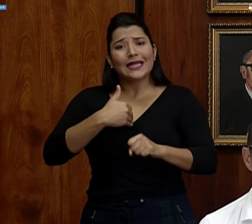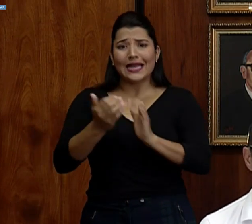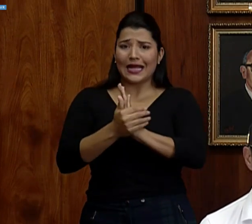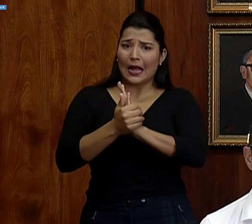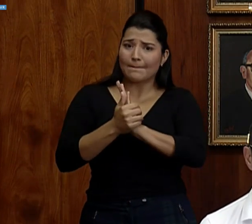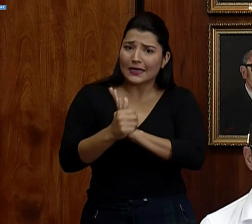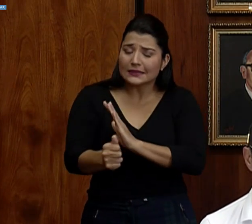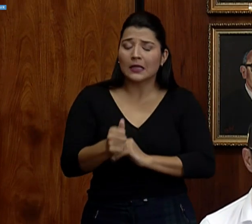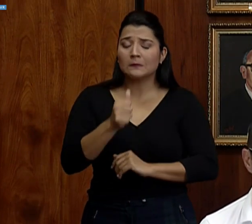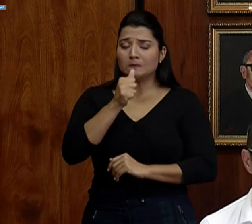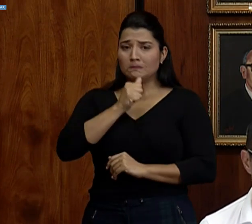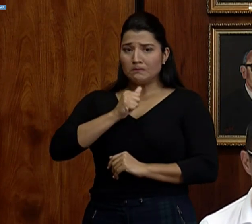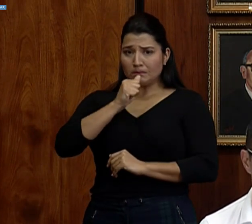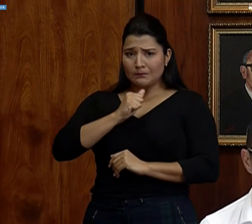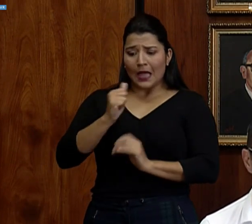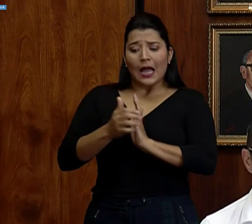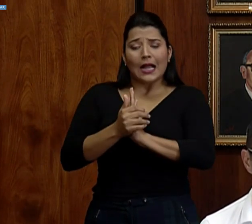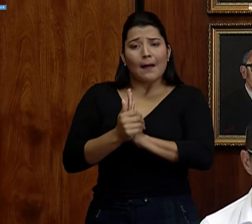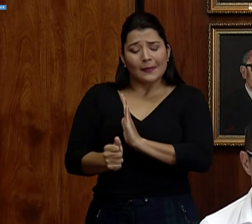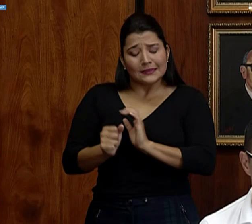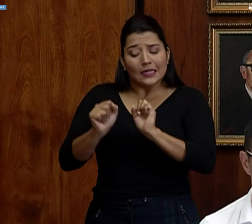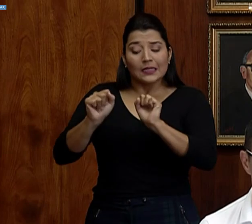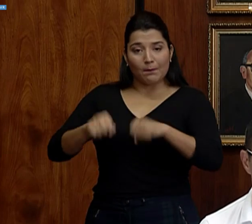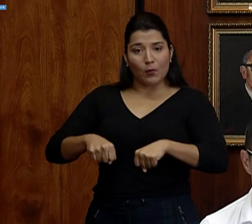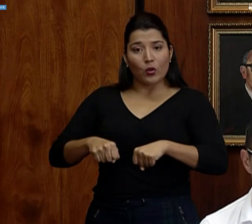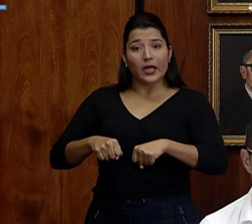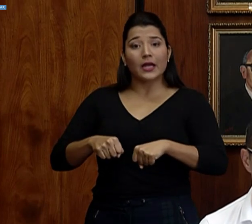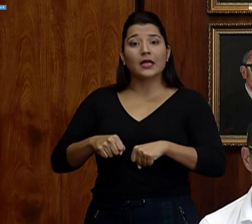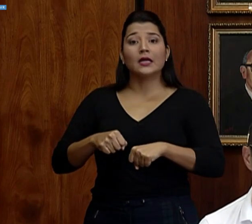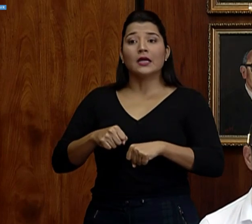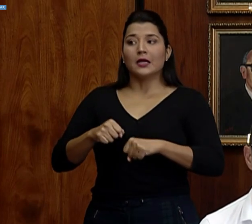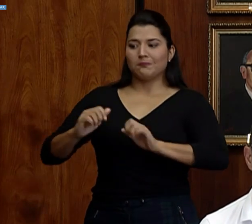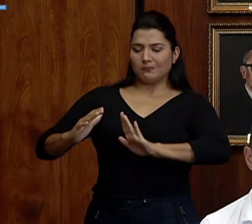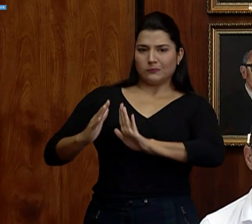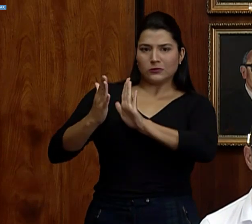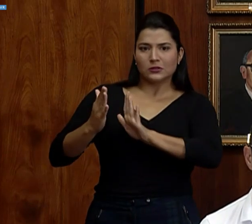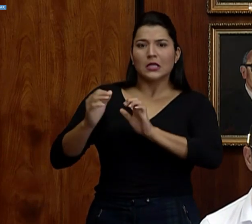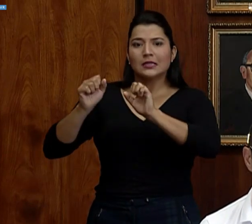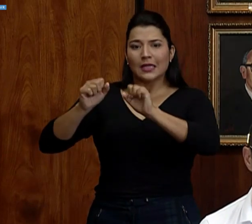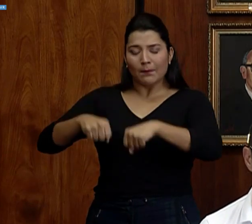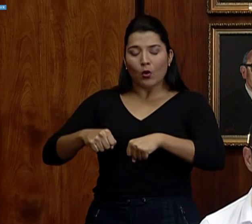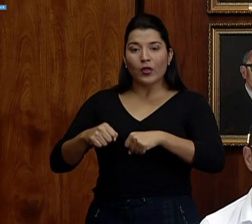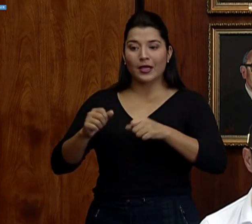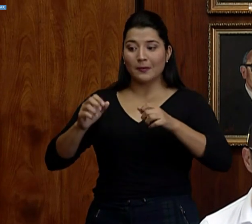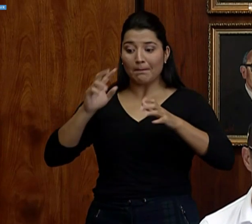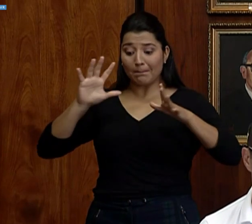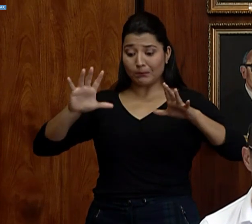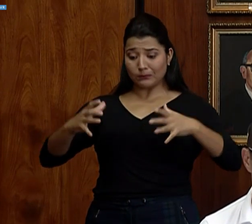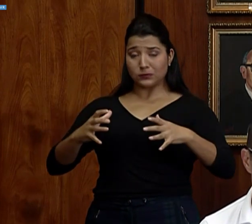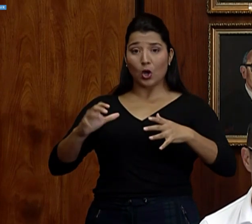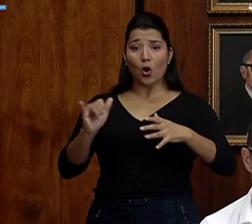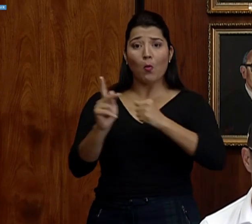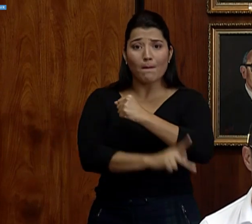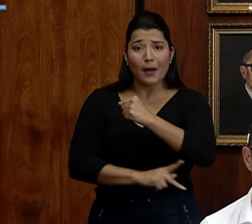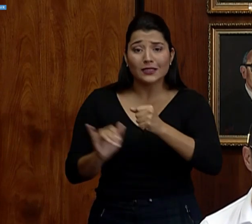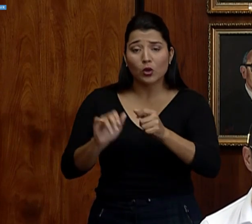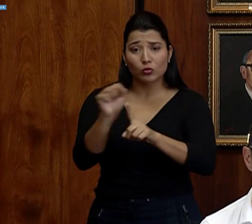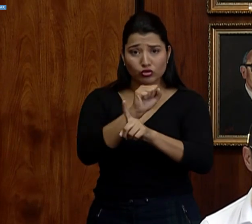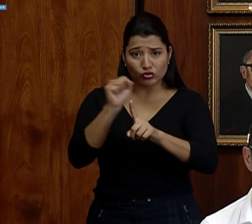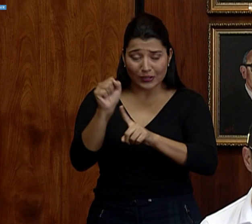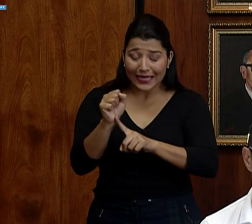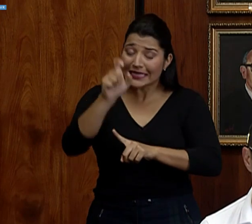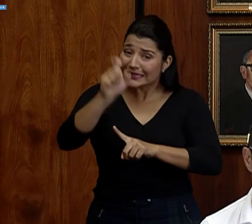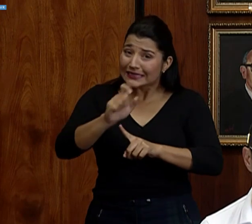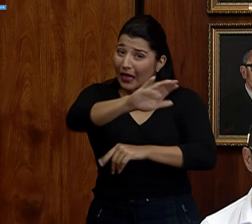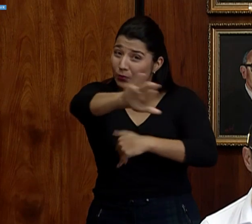resiliencia, esa capacidad de soportar, de visualizarnos como país, como sociedad y que ocupamos esa cuota de cooperación de